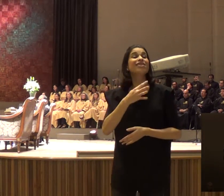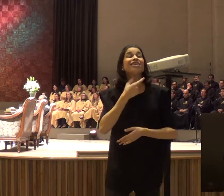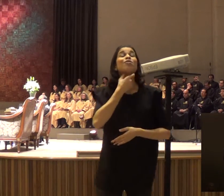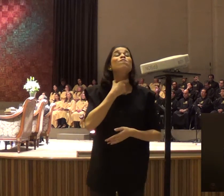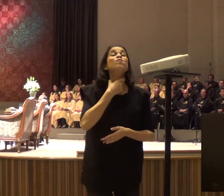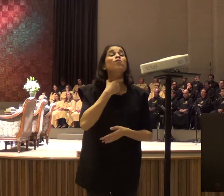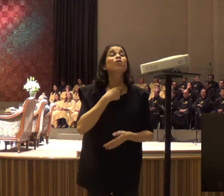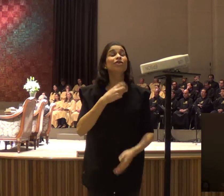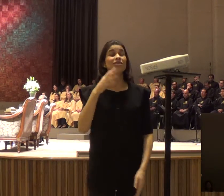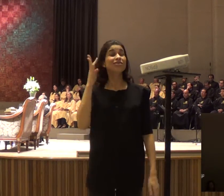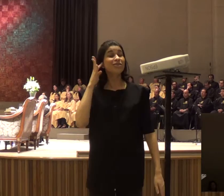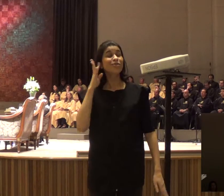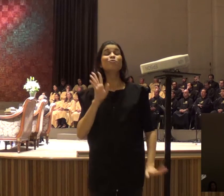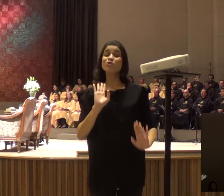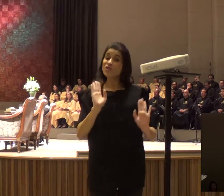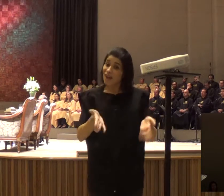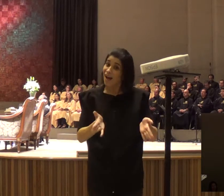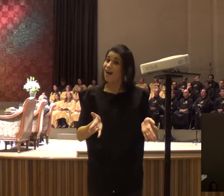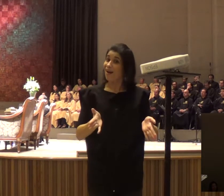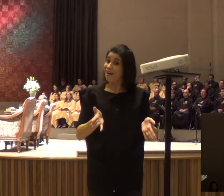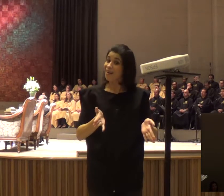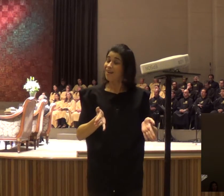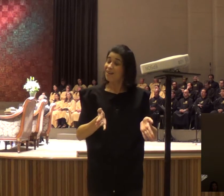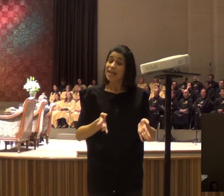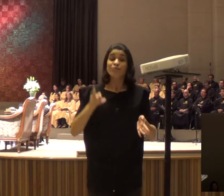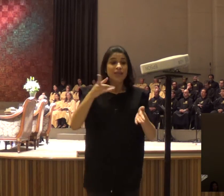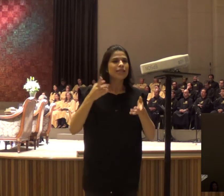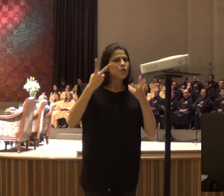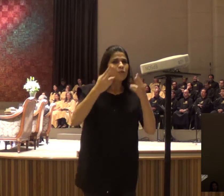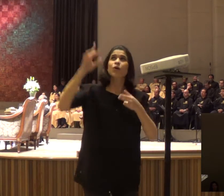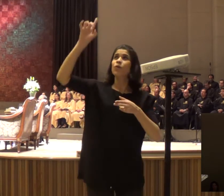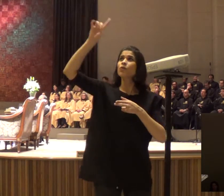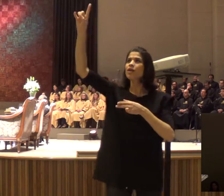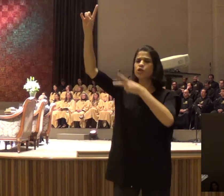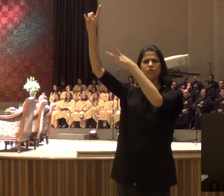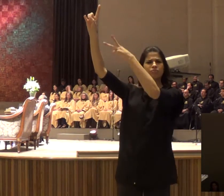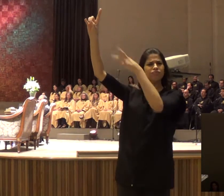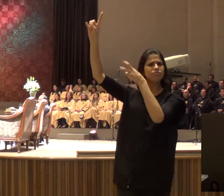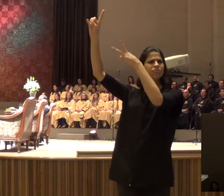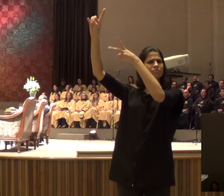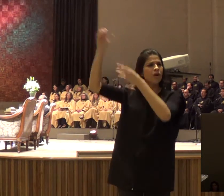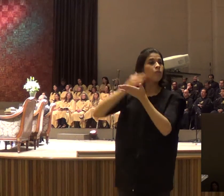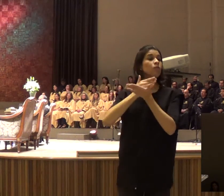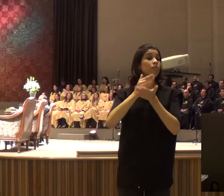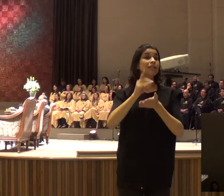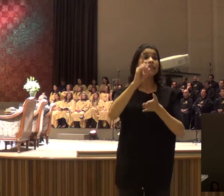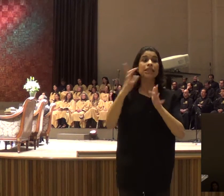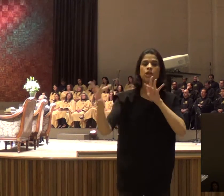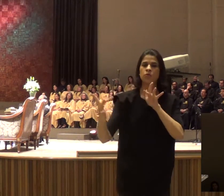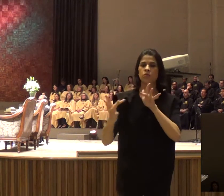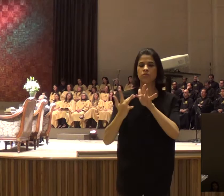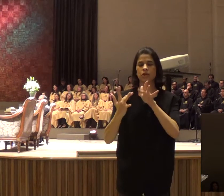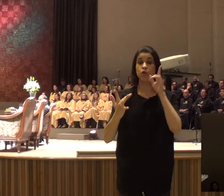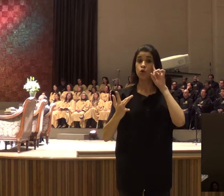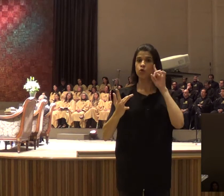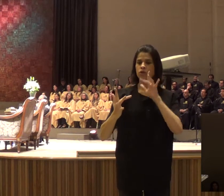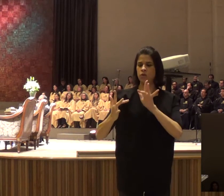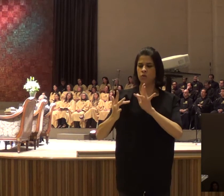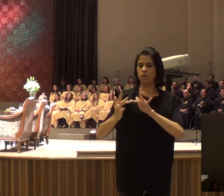gente vive com o Senhor, mais é capaz, nós somos capazes de ouvir e discernir, essa é a voz do